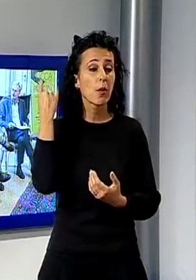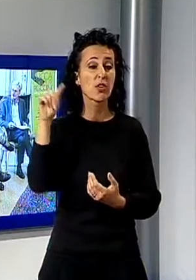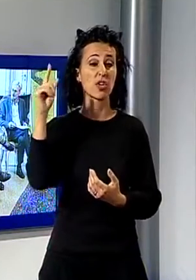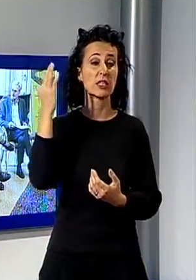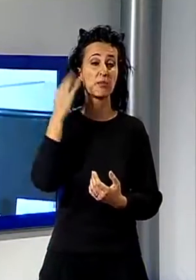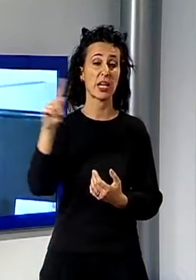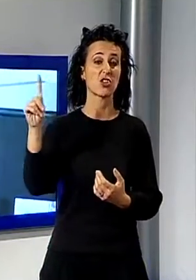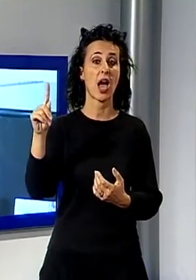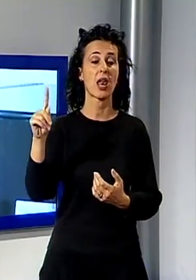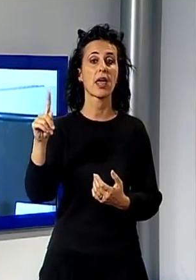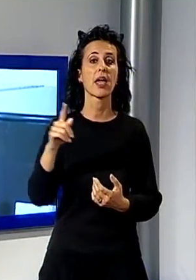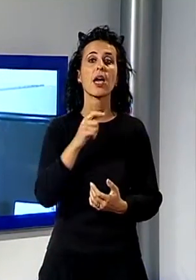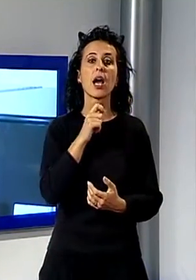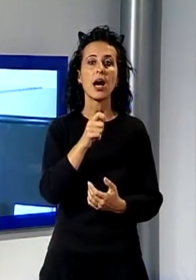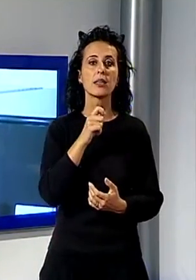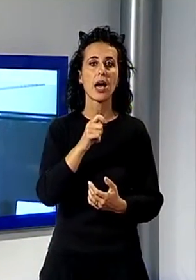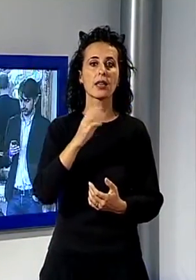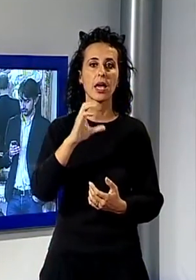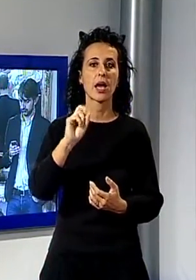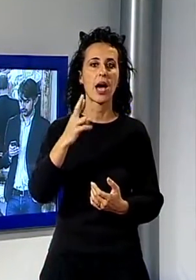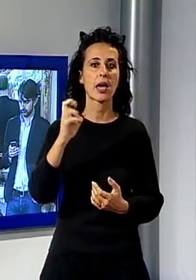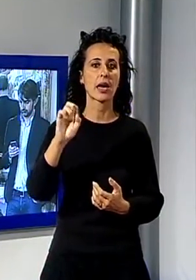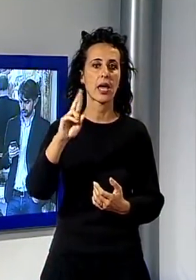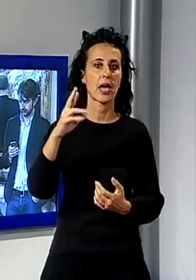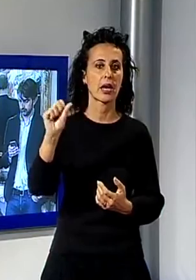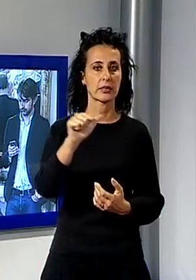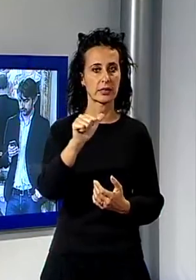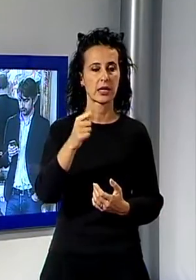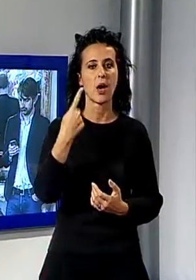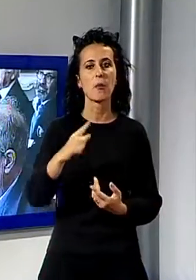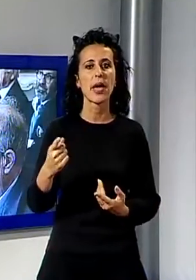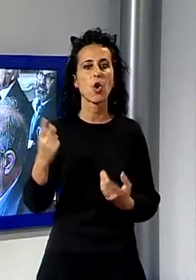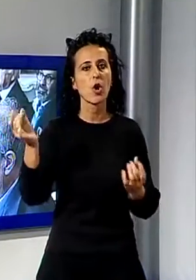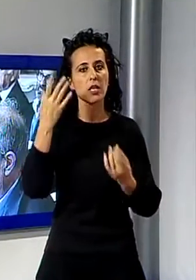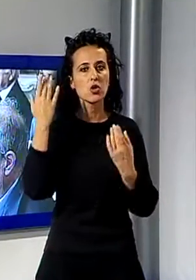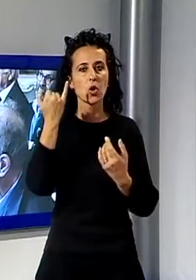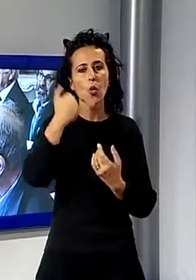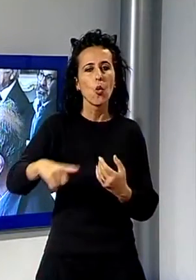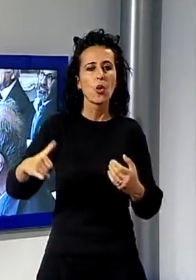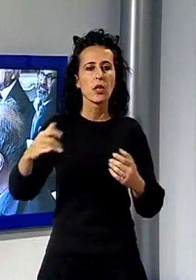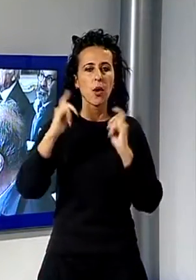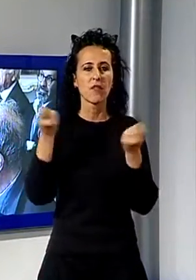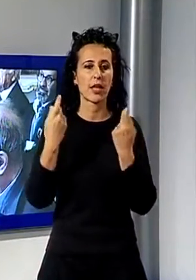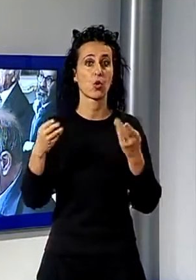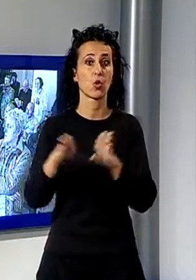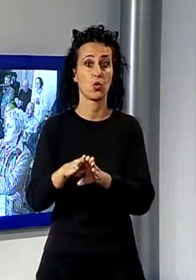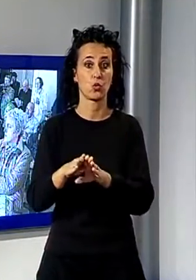al Giglio il 10 gennaio per il Gran Galà di Chiusura. In mezzo tantissimi eventi organizzati insieme alle